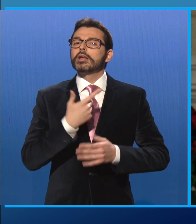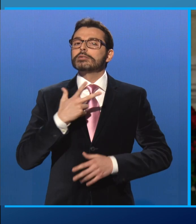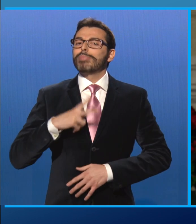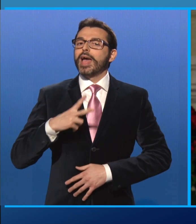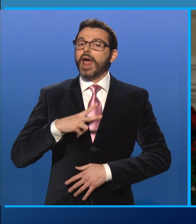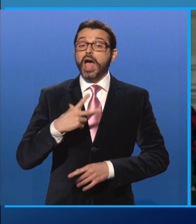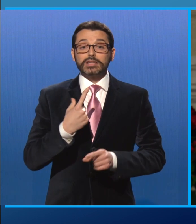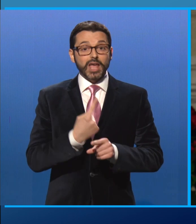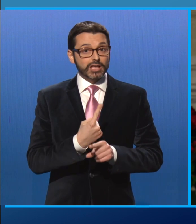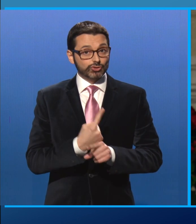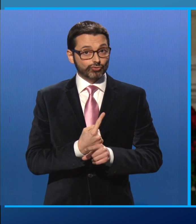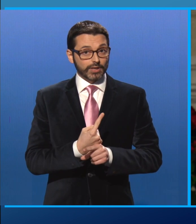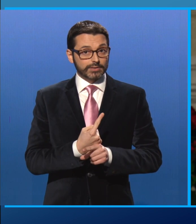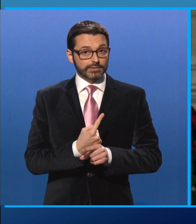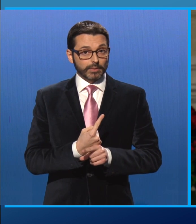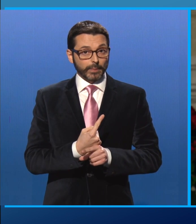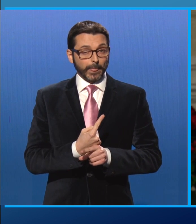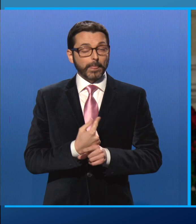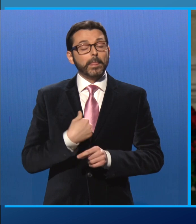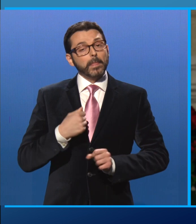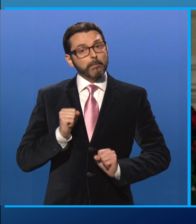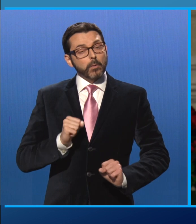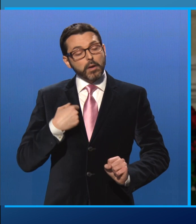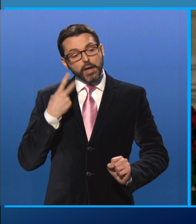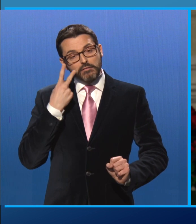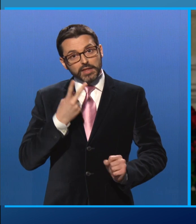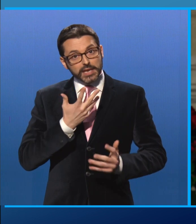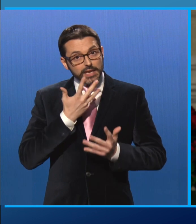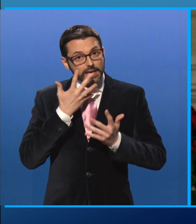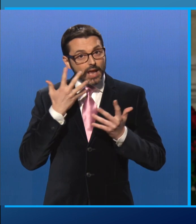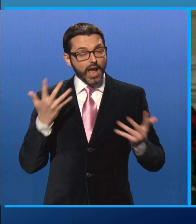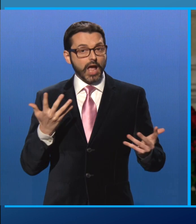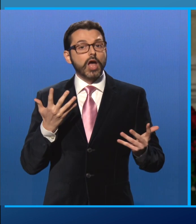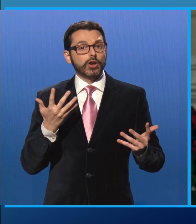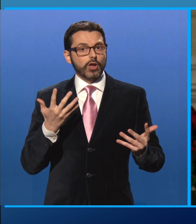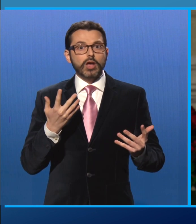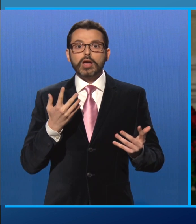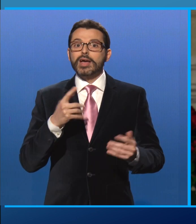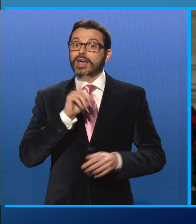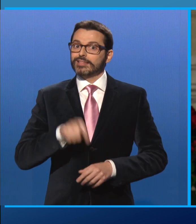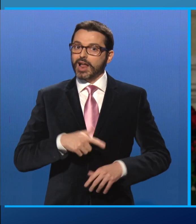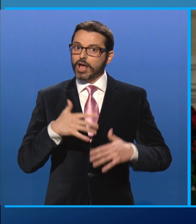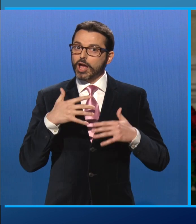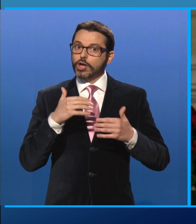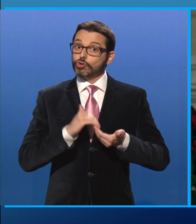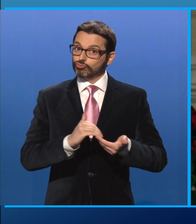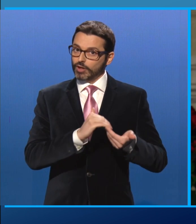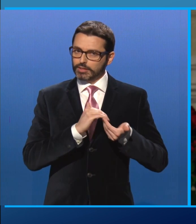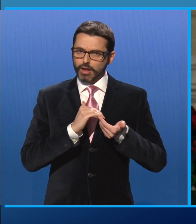esigenze. Ho potuto toccare con mano che il tessuto sociale del nostro Paese è pieno di energie